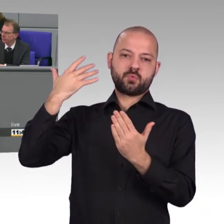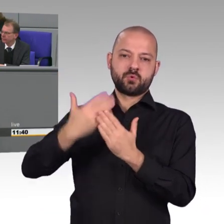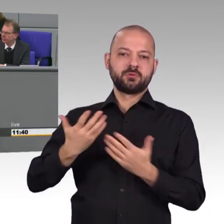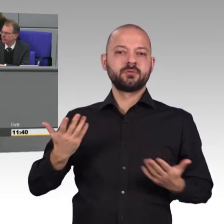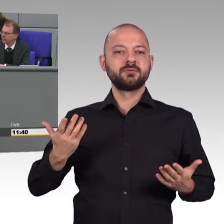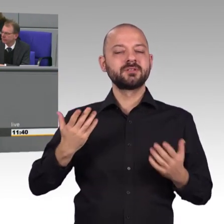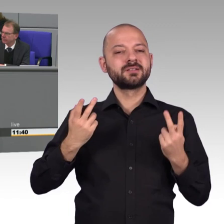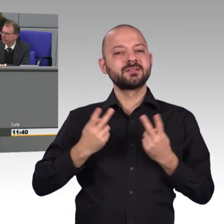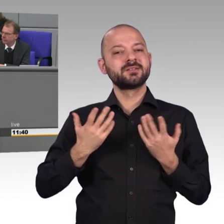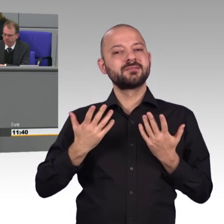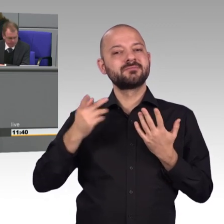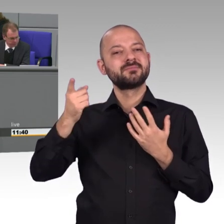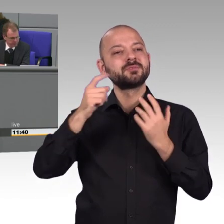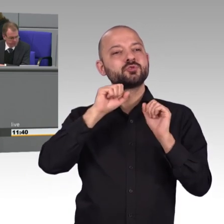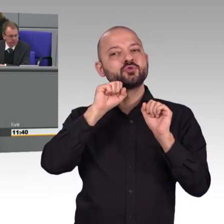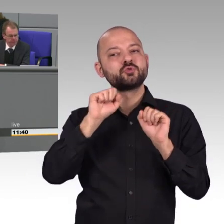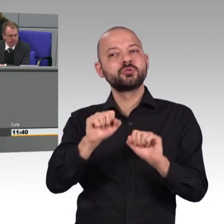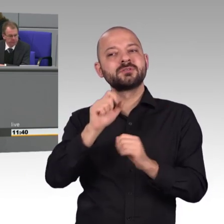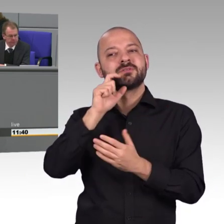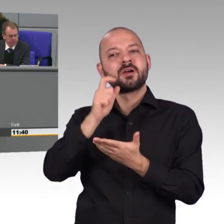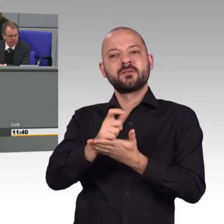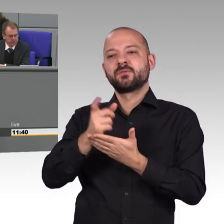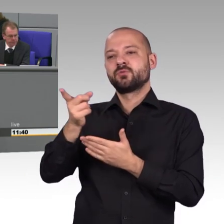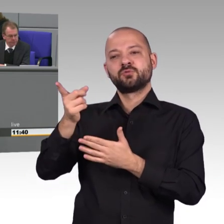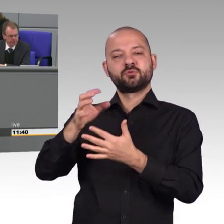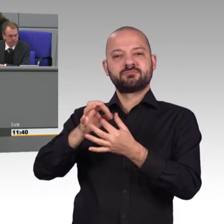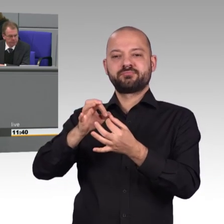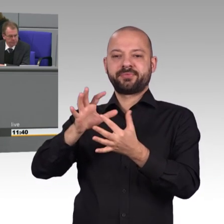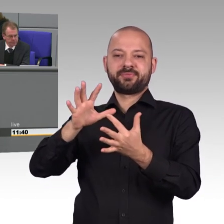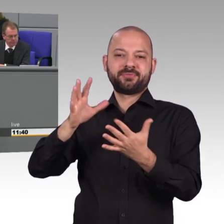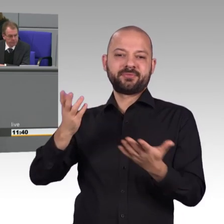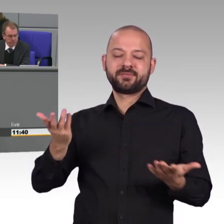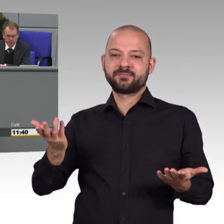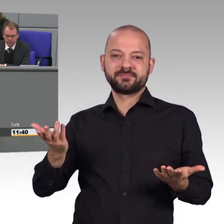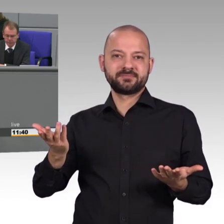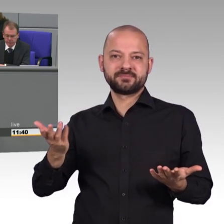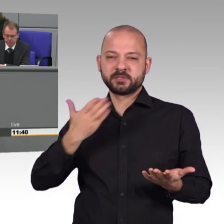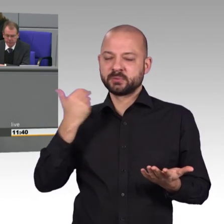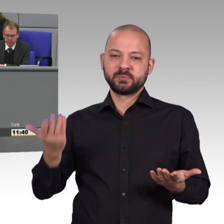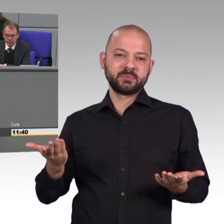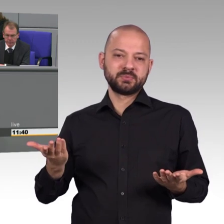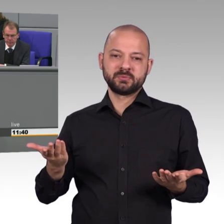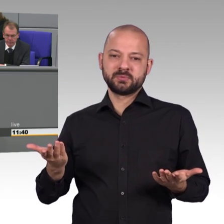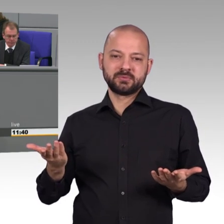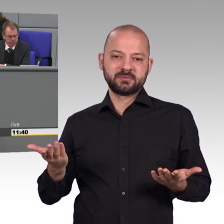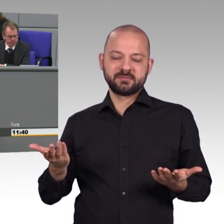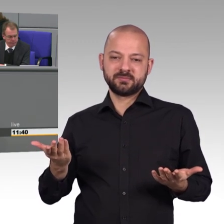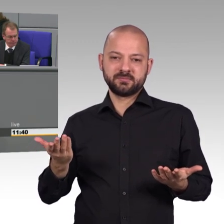konfrontieren. Und zwar, es wurde angesprochen, durch den staatlichen Handel mit Sicherheitslücken, durch die Weigerung einer